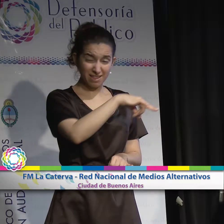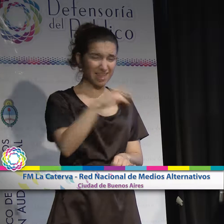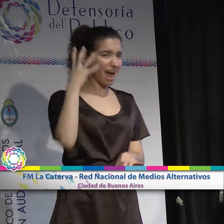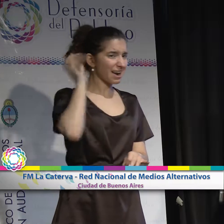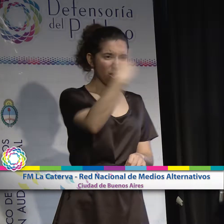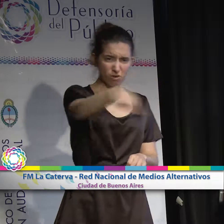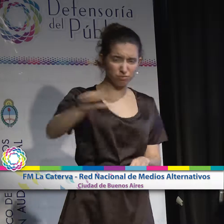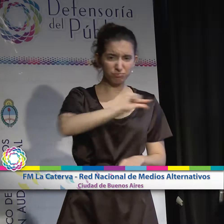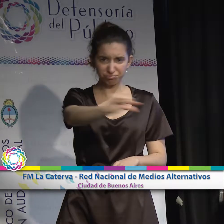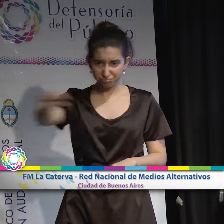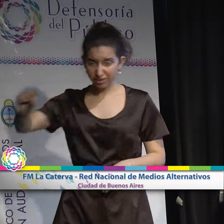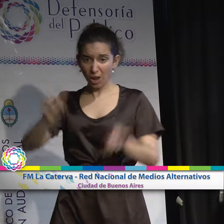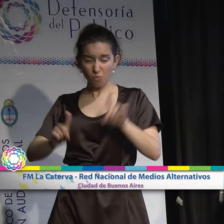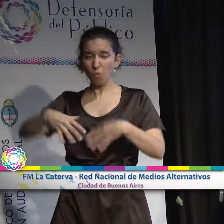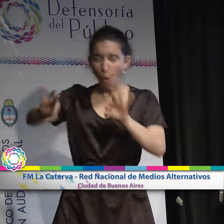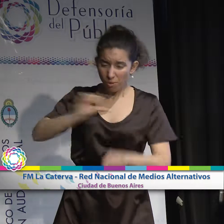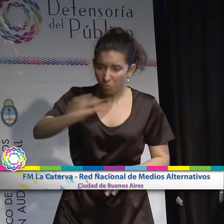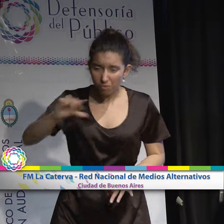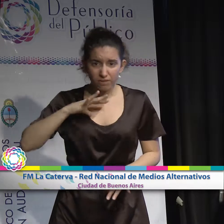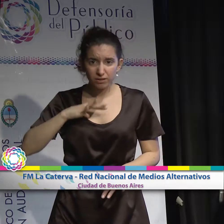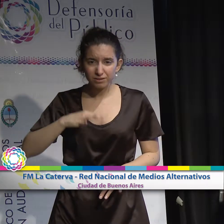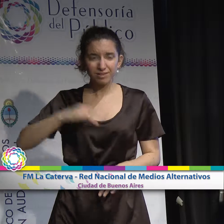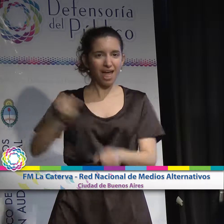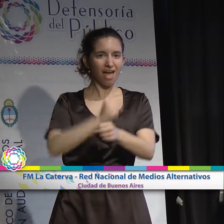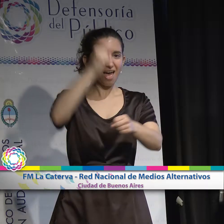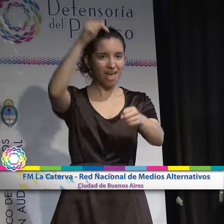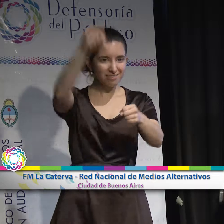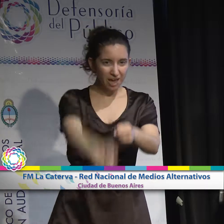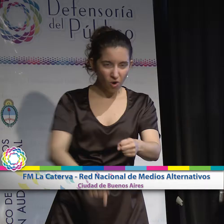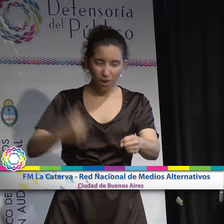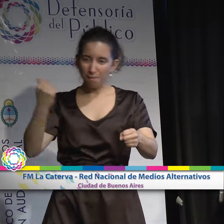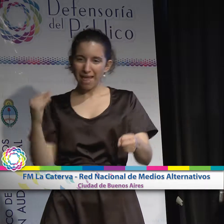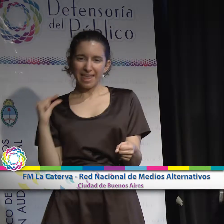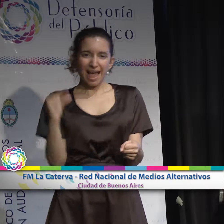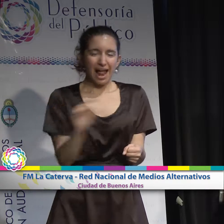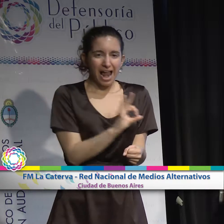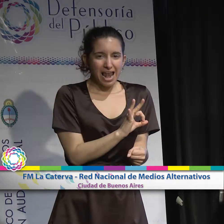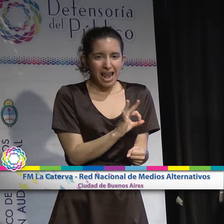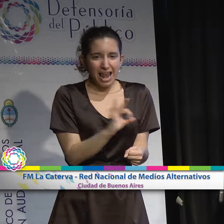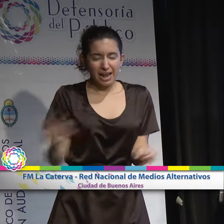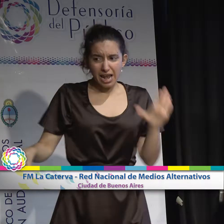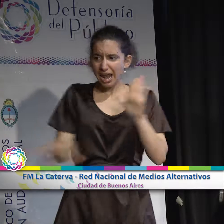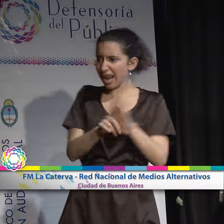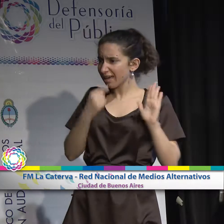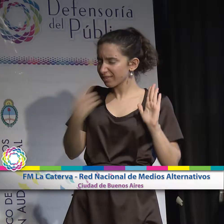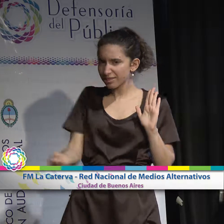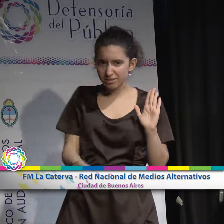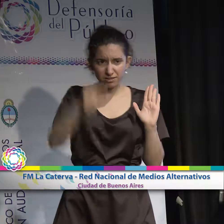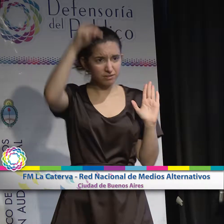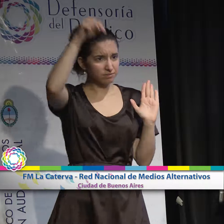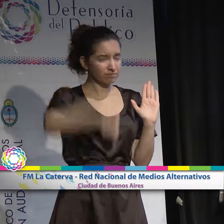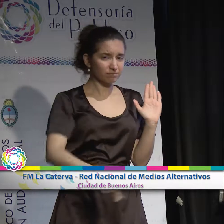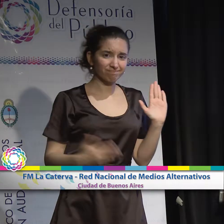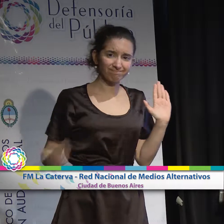radios y en otros el monto total sin abonar. Al día de la fecha el ente no ha liberado los fondos que por ley nos corresponden y que